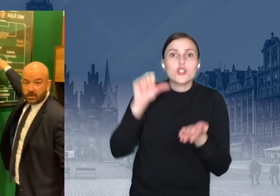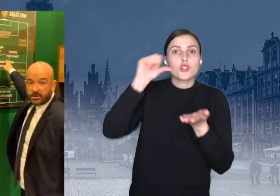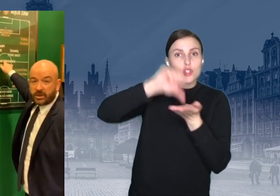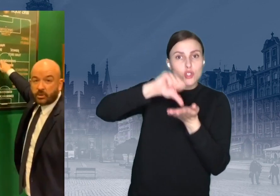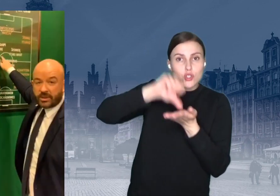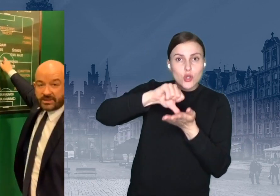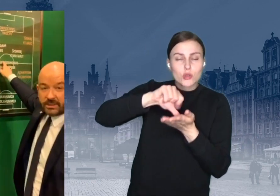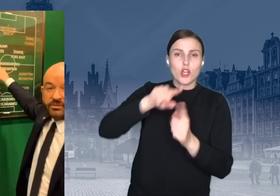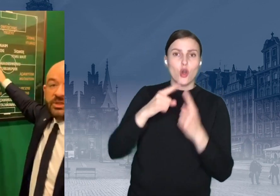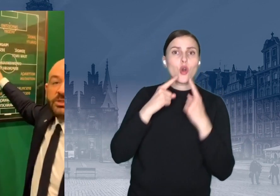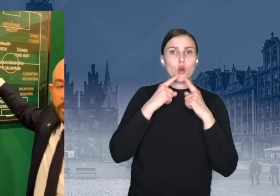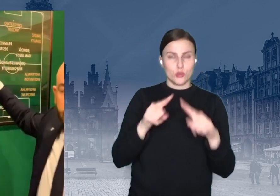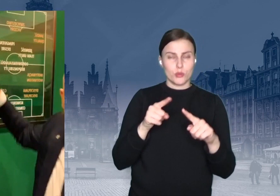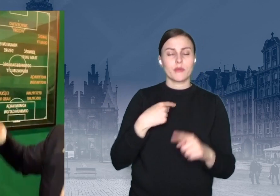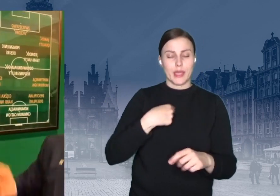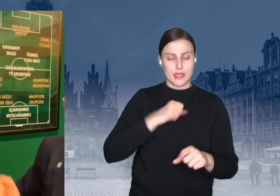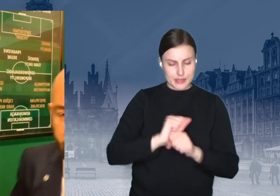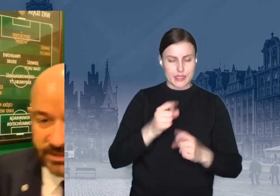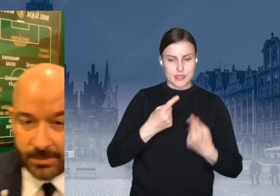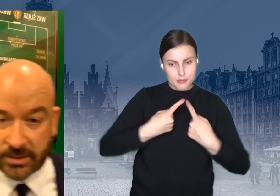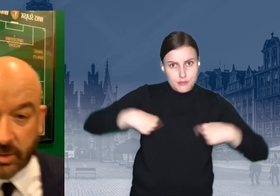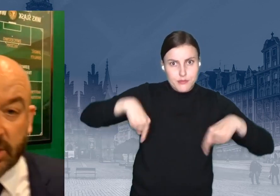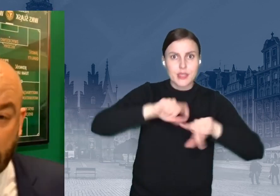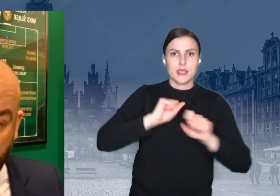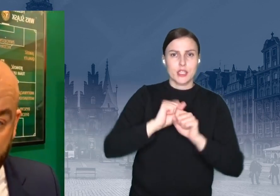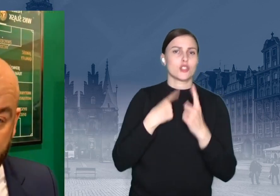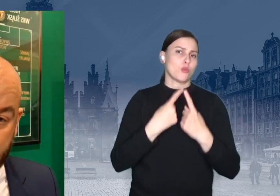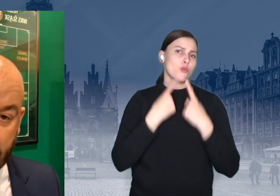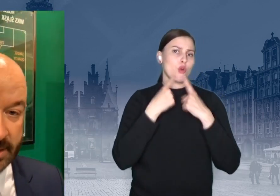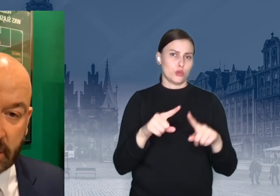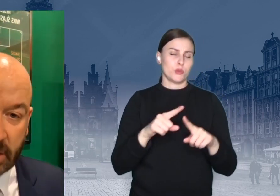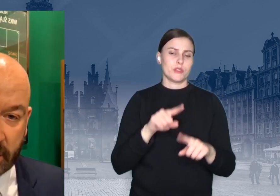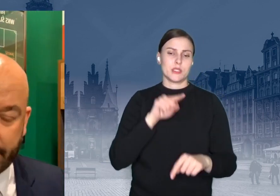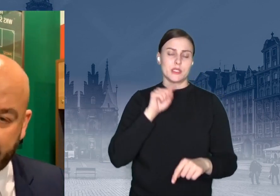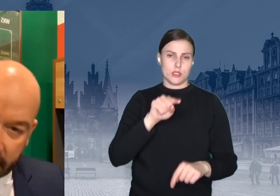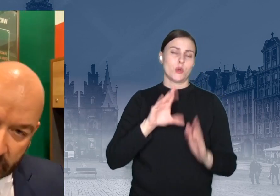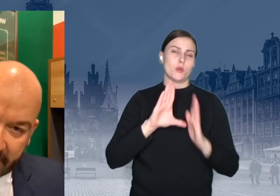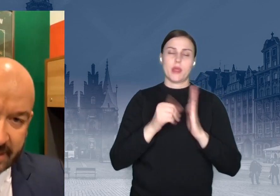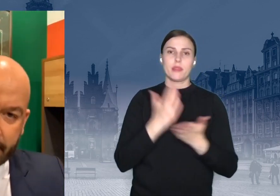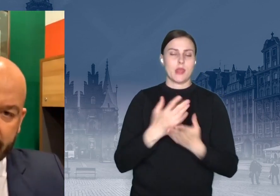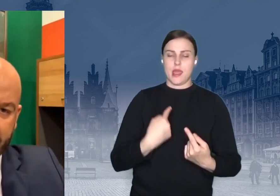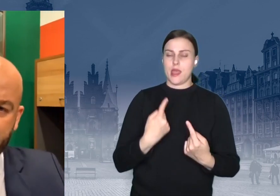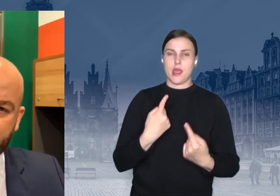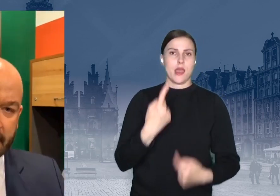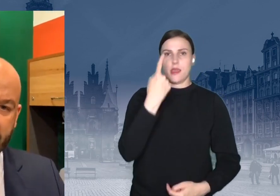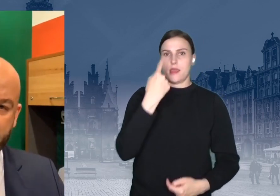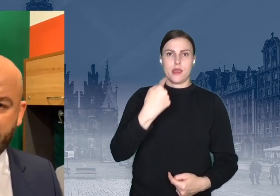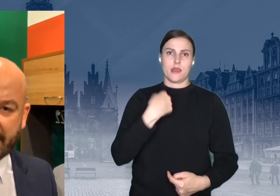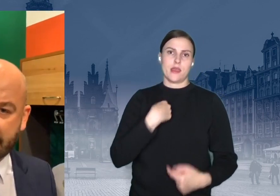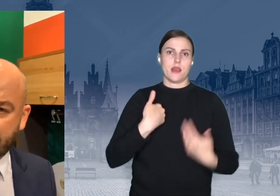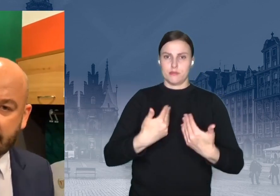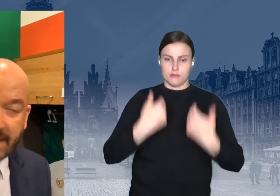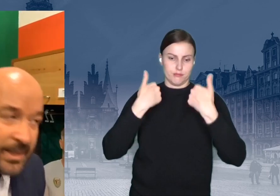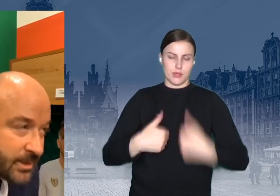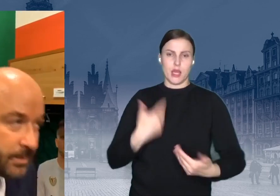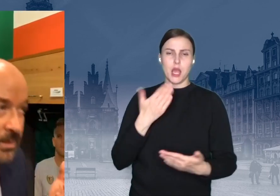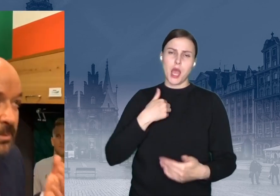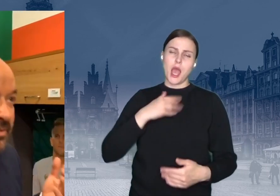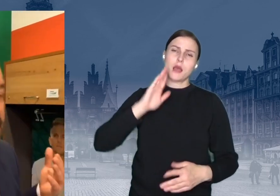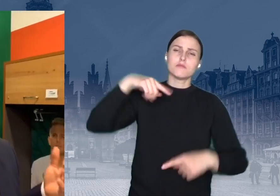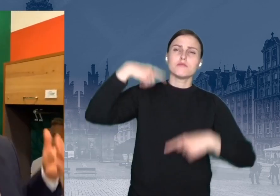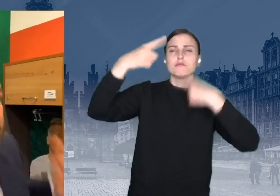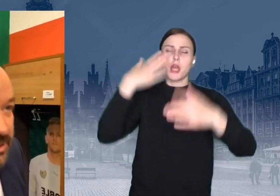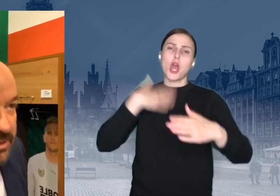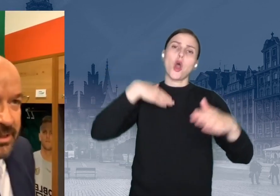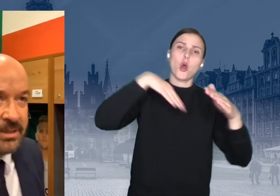tu jesteśmy, wszyscy jesteśmy odpowiedzialni za miasto, nie tylko ja, nie tylko ja, bo ja kiedyś odejdę i będę jednym z Was, dalej jestem jednym z Was, czy cały